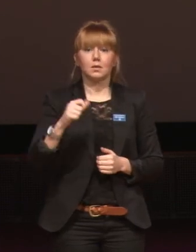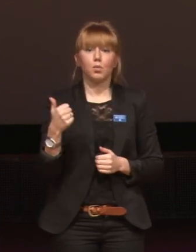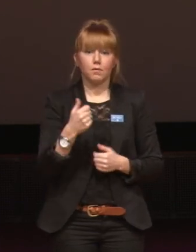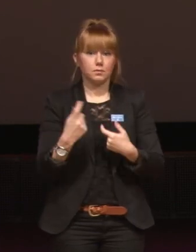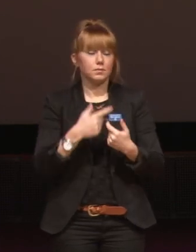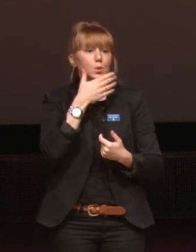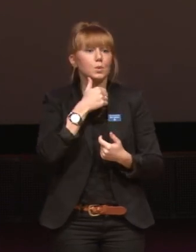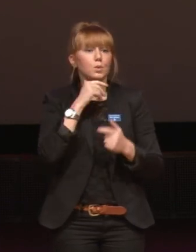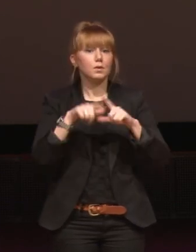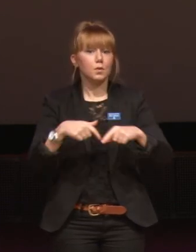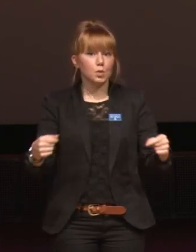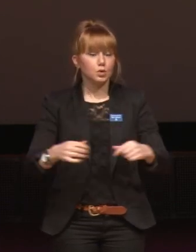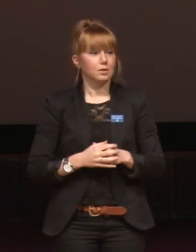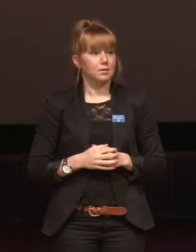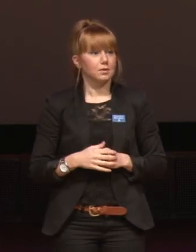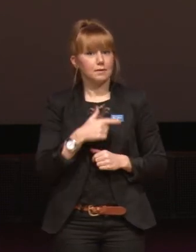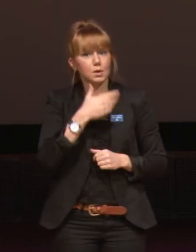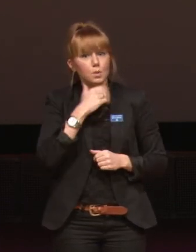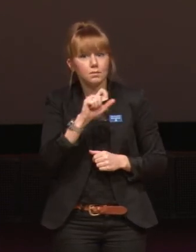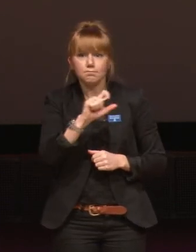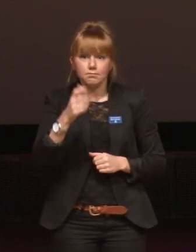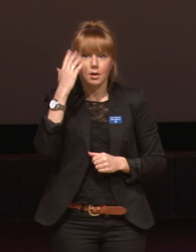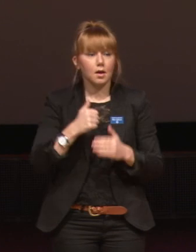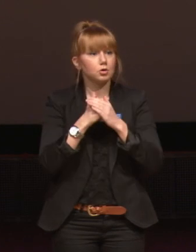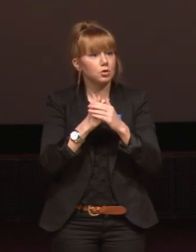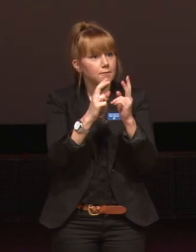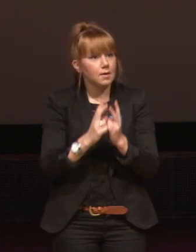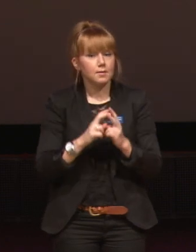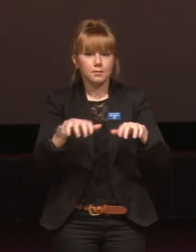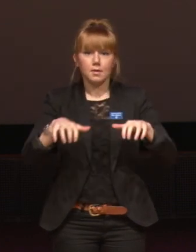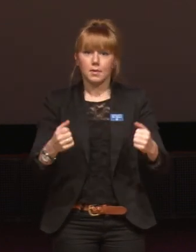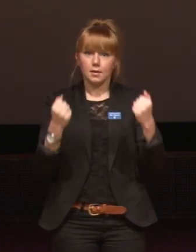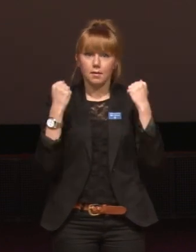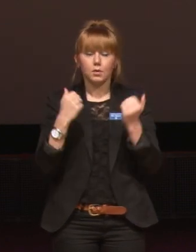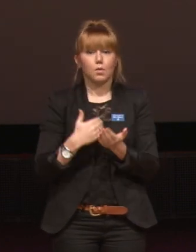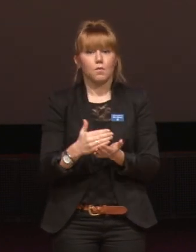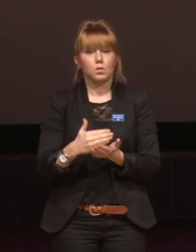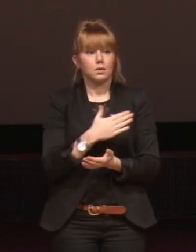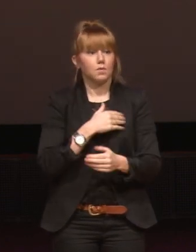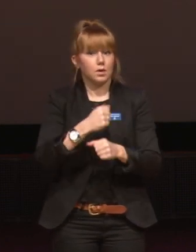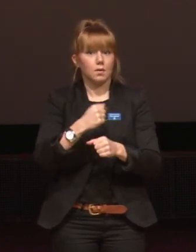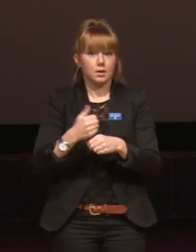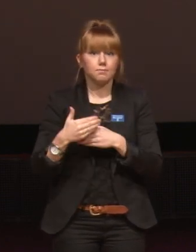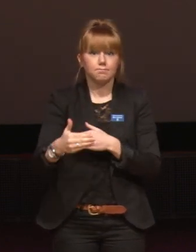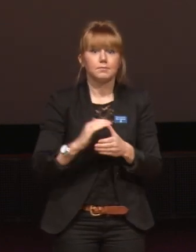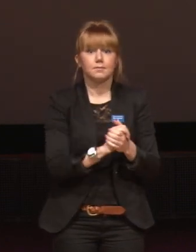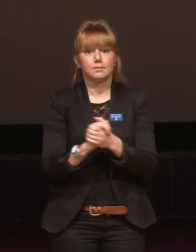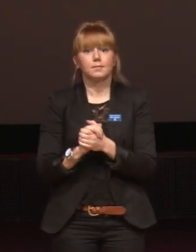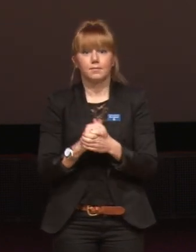ungdomsförbund. Så vi unga kan stötta varandra, samla kraft och fortsätta vårt arbete tillsammans. Tack!